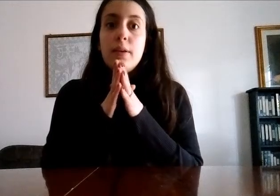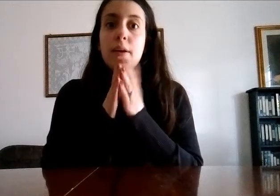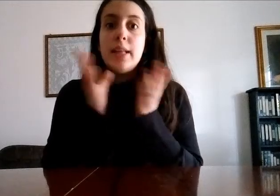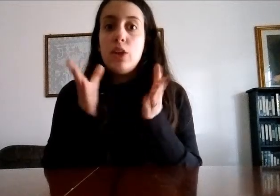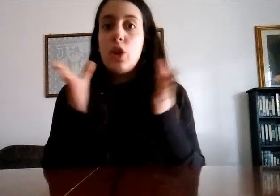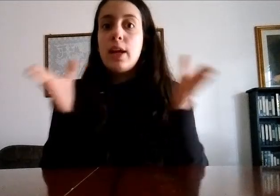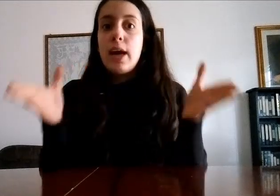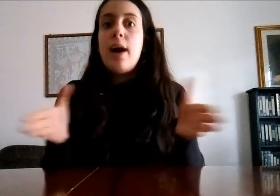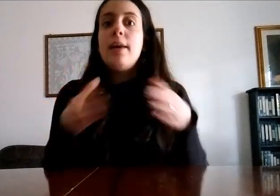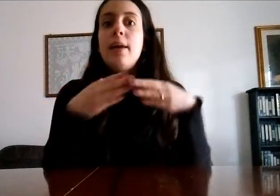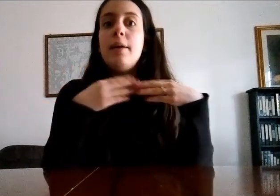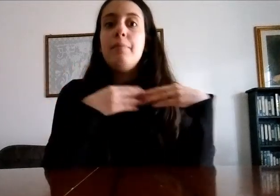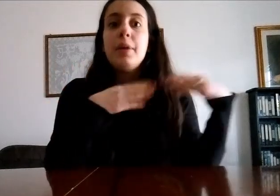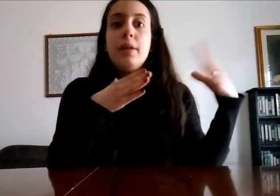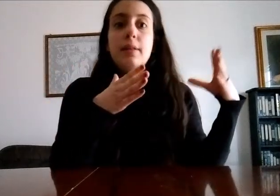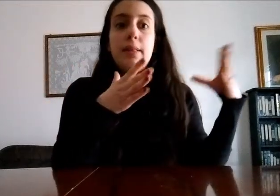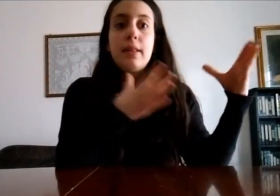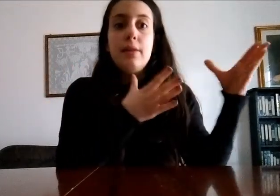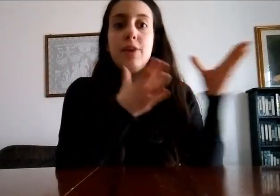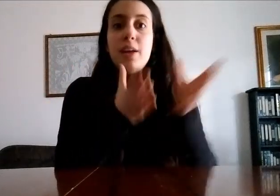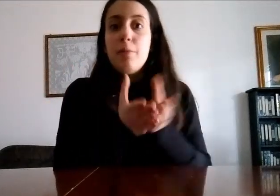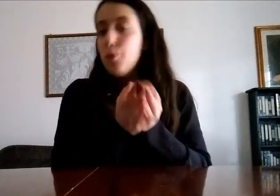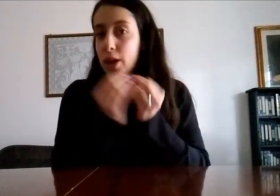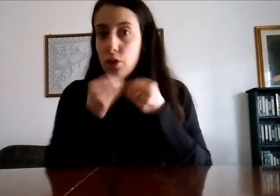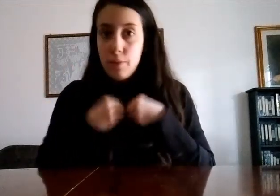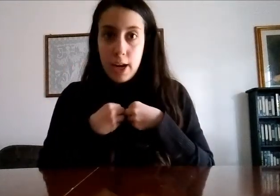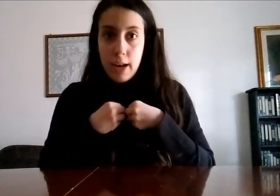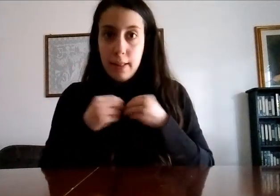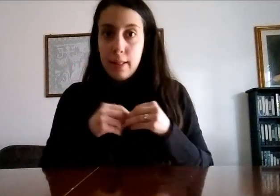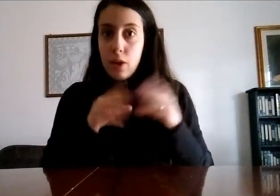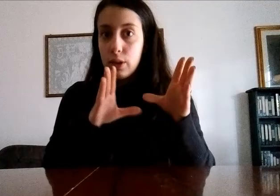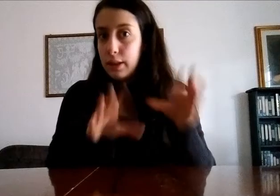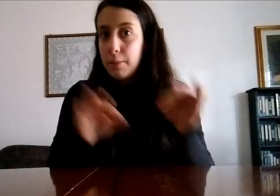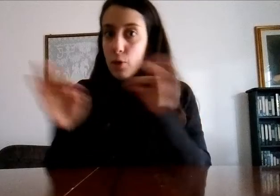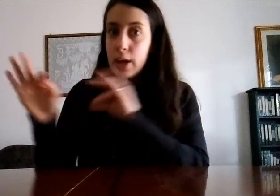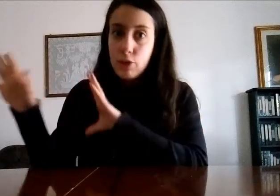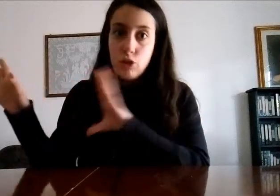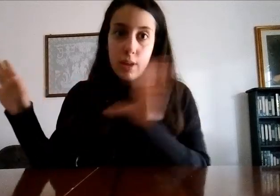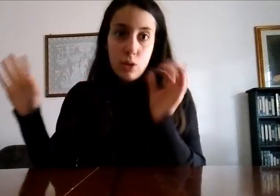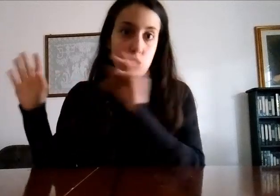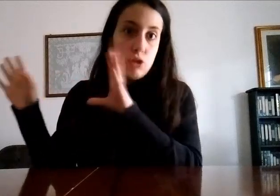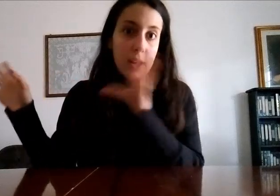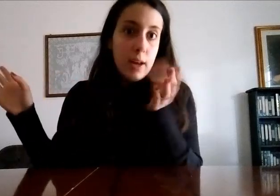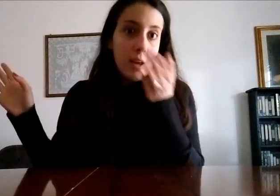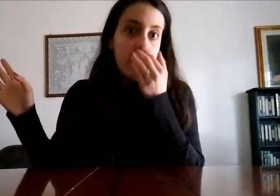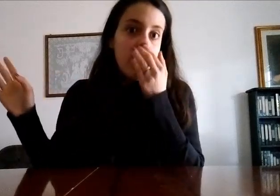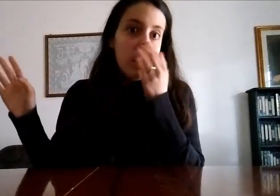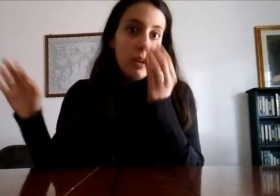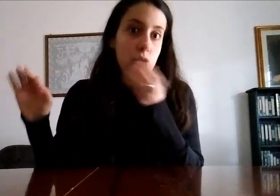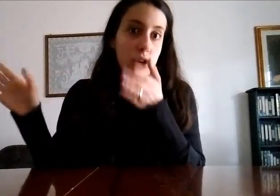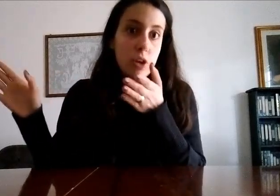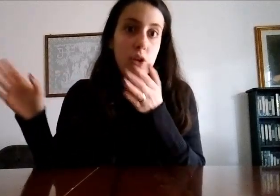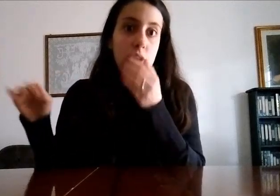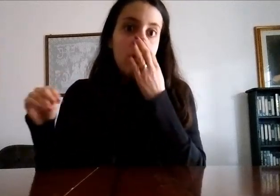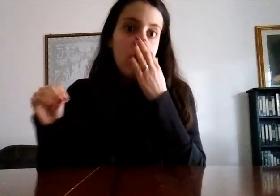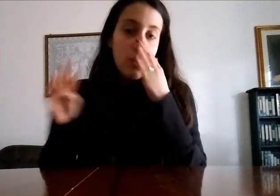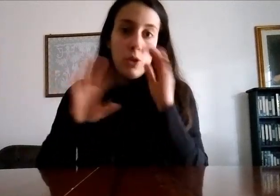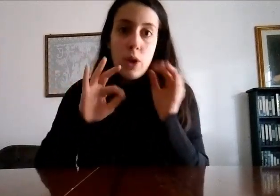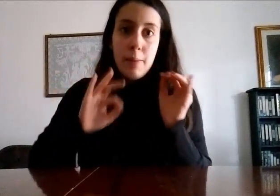ha detto al cane di starsi fermo pure io fare la stessa cosa se il mio cane facesse una cosa del genere in giro cioè questo cane